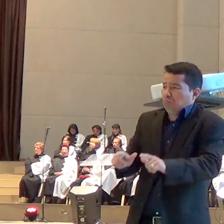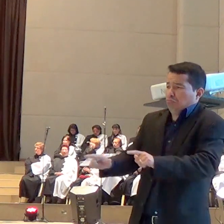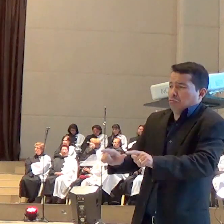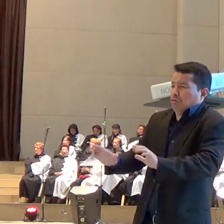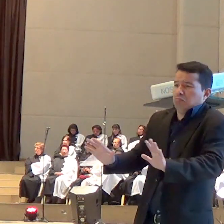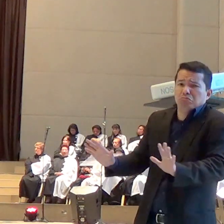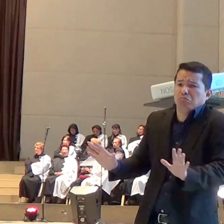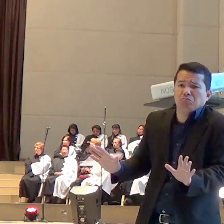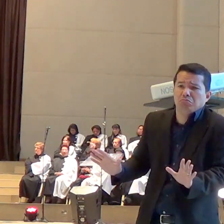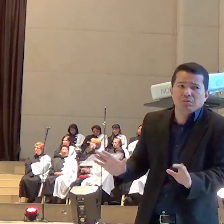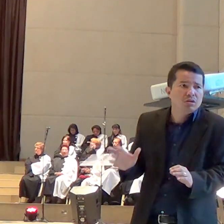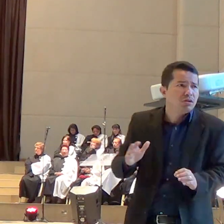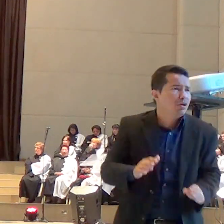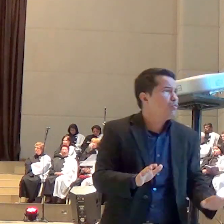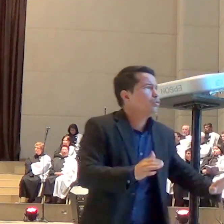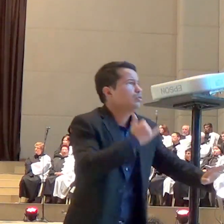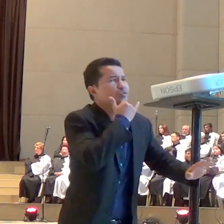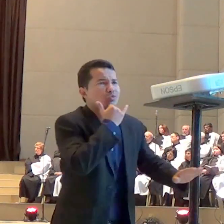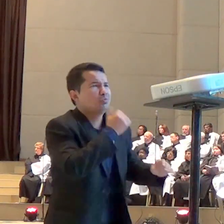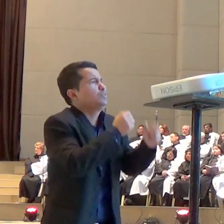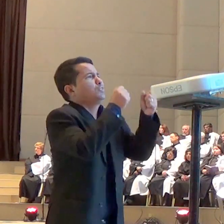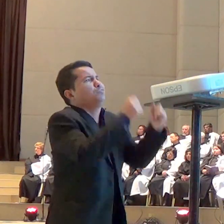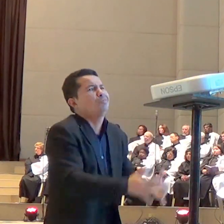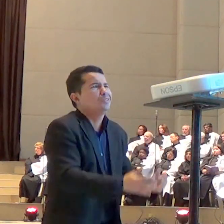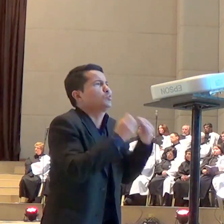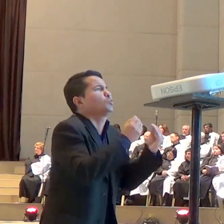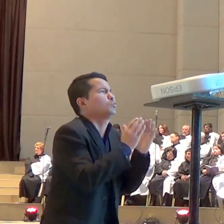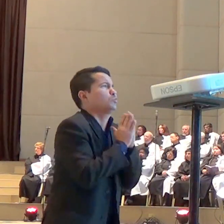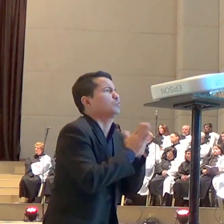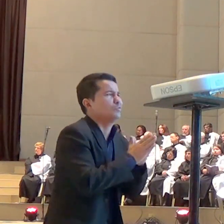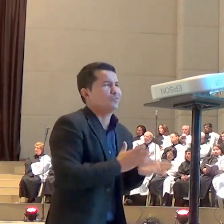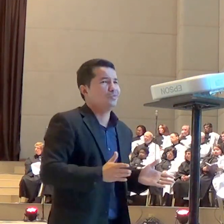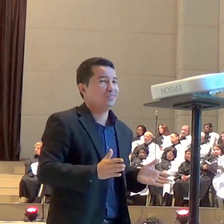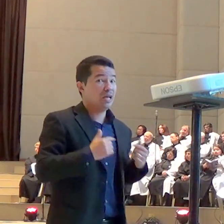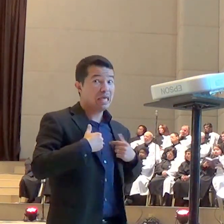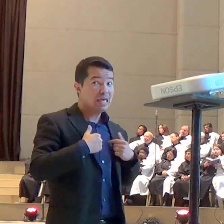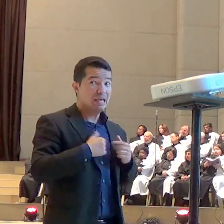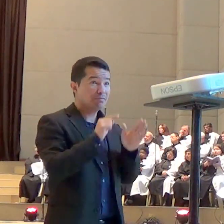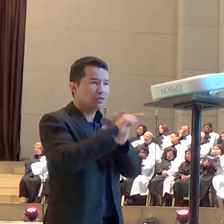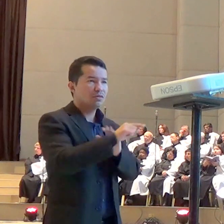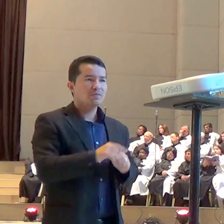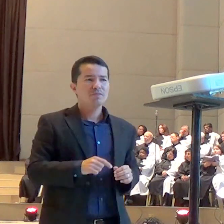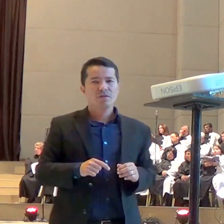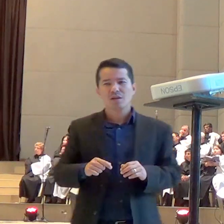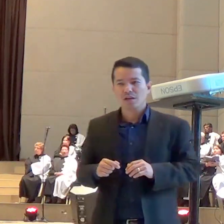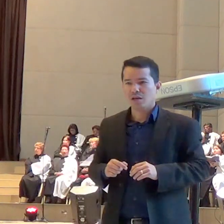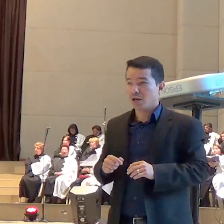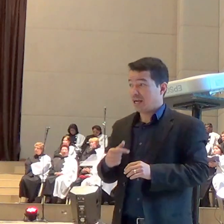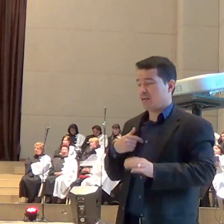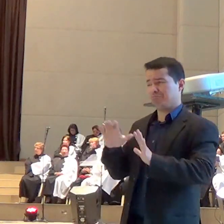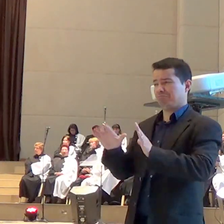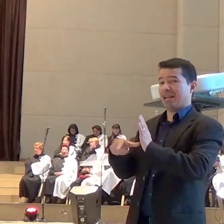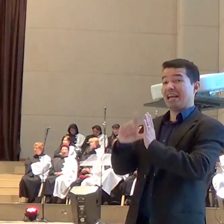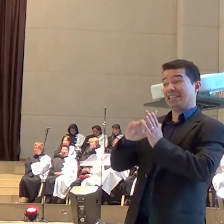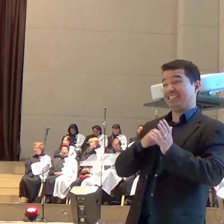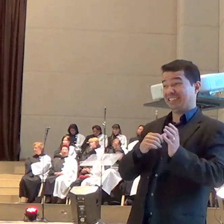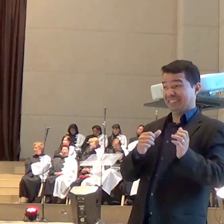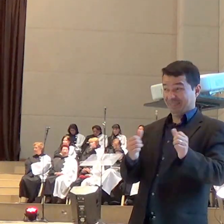E eu disse, mas como é que foi isso? Ele falou assim, de madrugada, eles bateram na porta da minha casa, perguntaram se eu era o